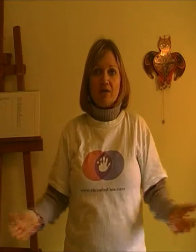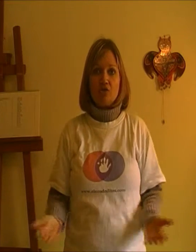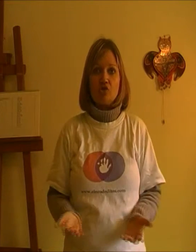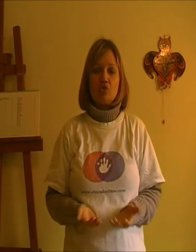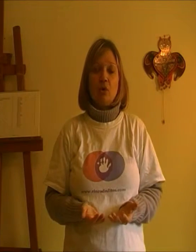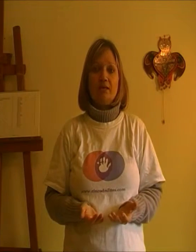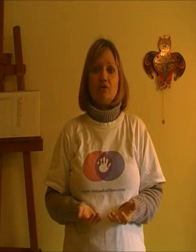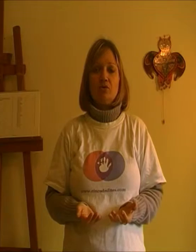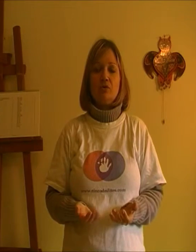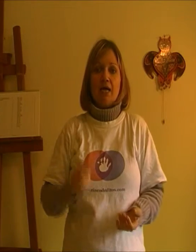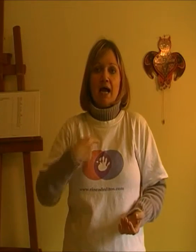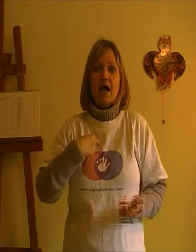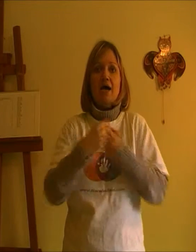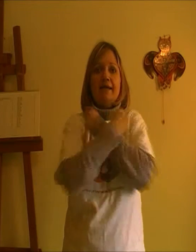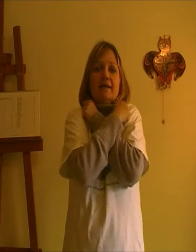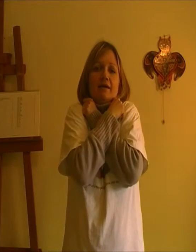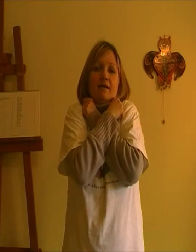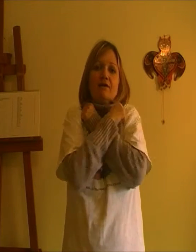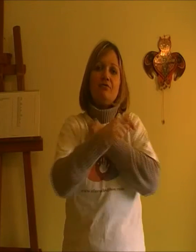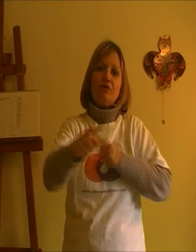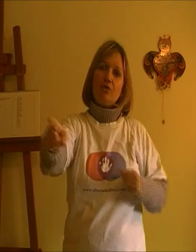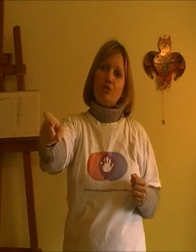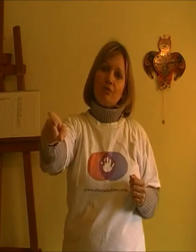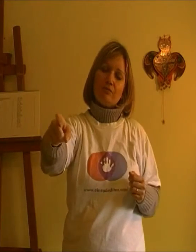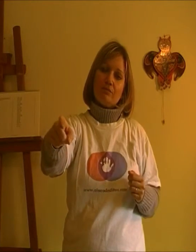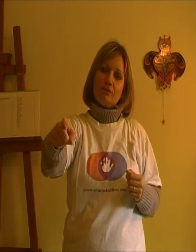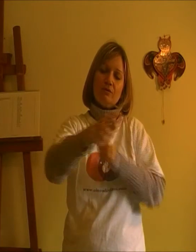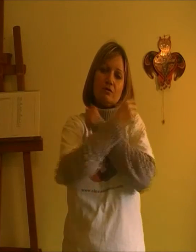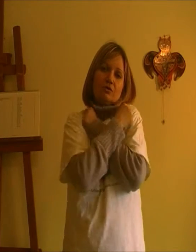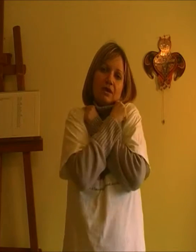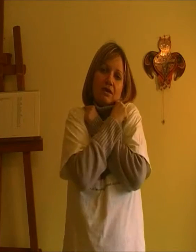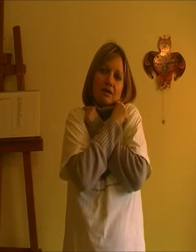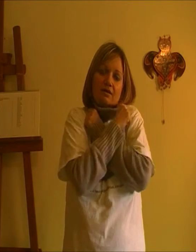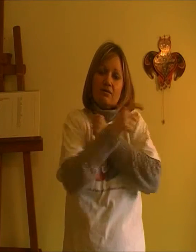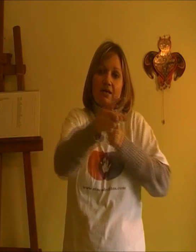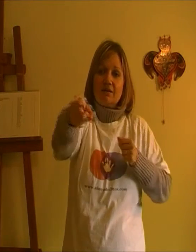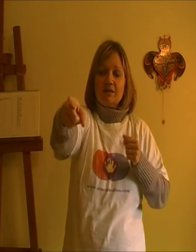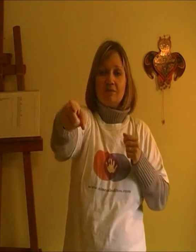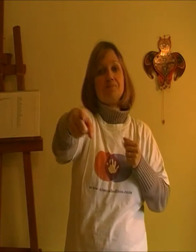much, cuánto, I love you. Yo te quiero, a ti.